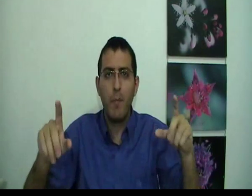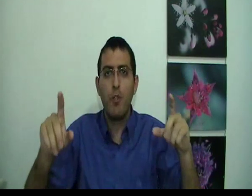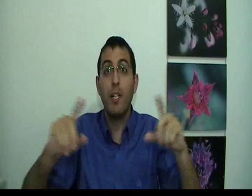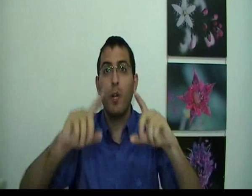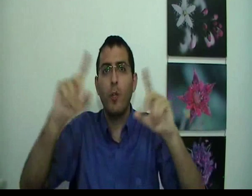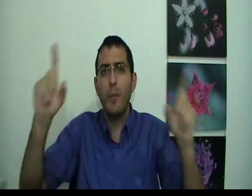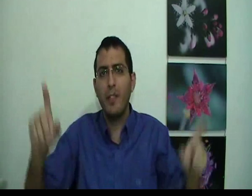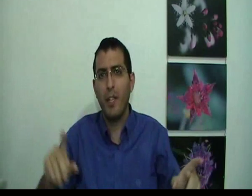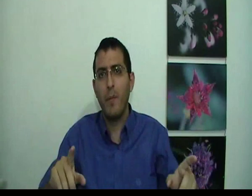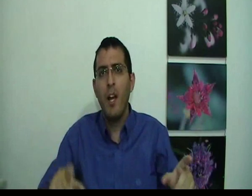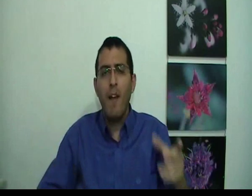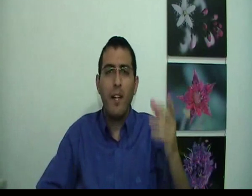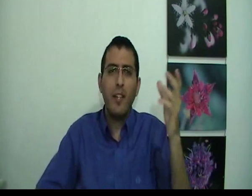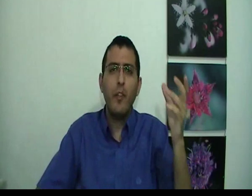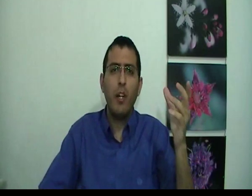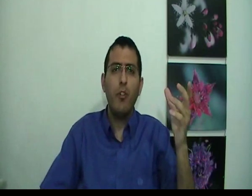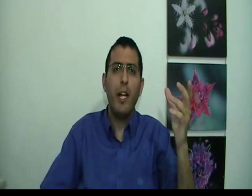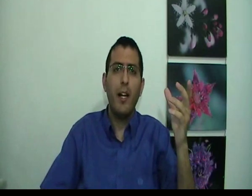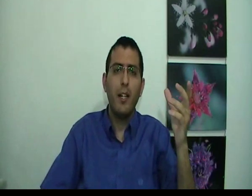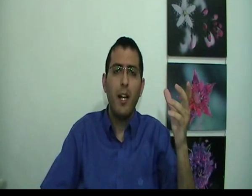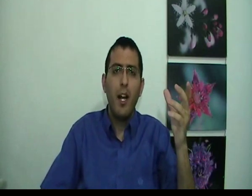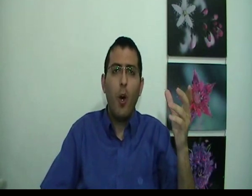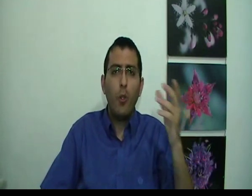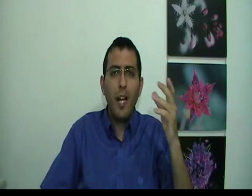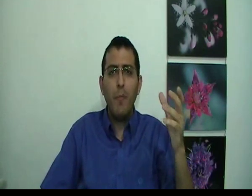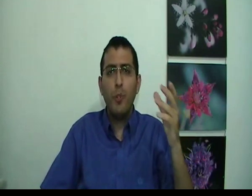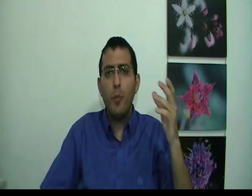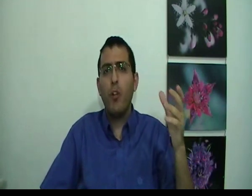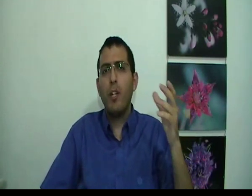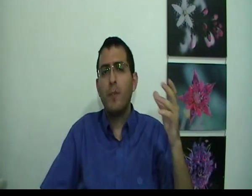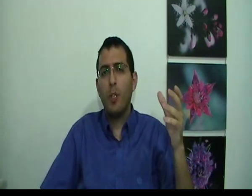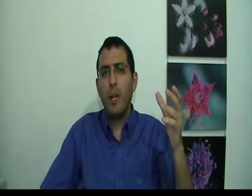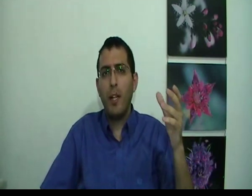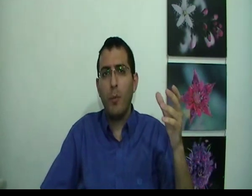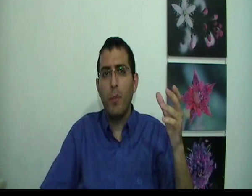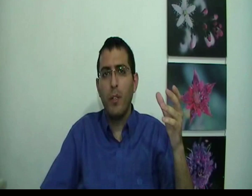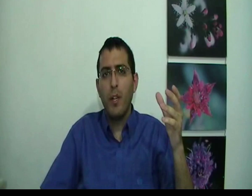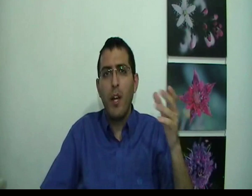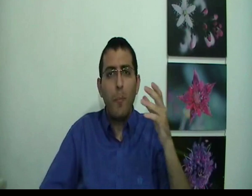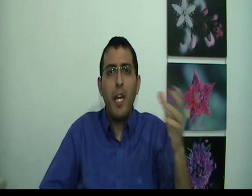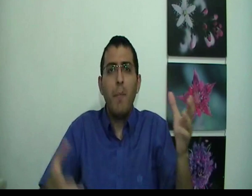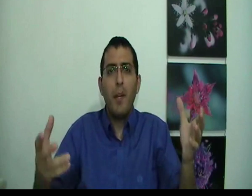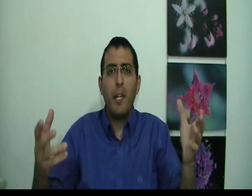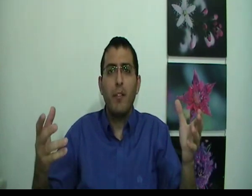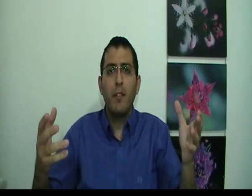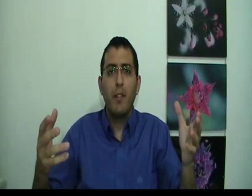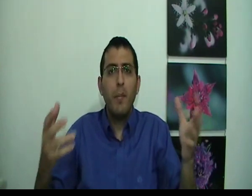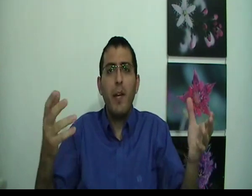מישהו, אנחנו רואים כל מיני דברים, ועכשיו נשאל שאלה, אותם דמויות שנמצאות בחלום, מי הם באמת? מי הם?